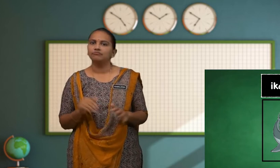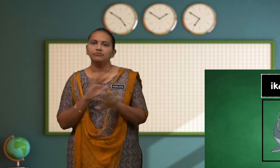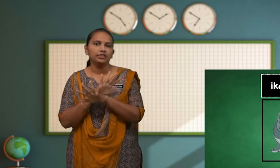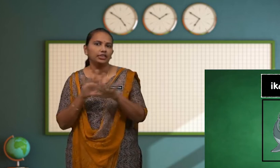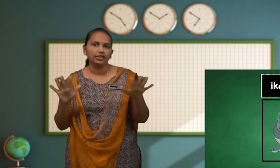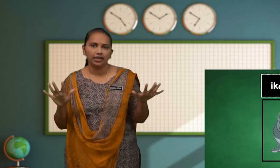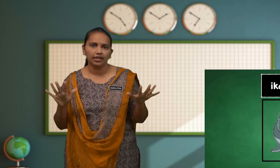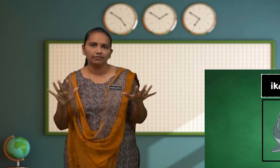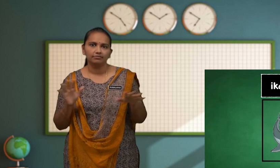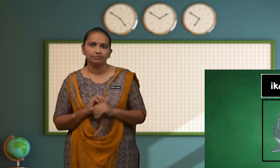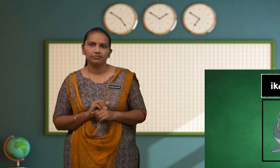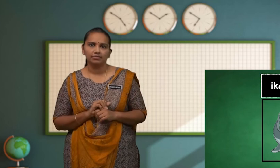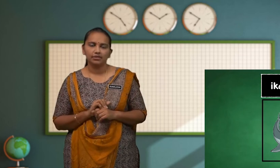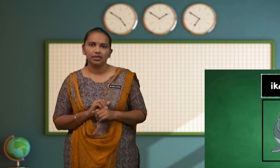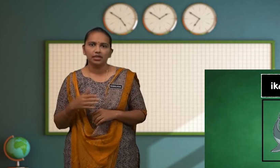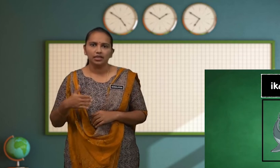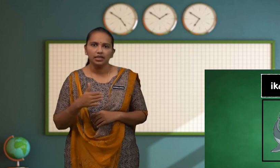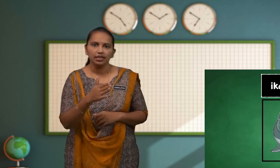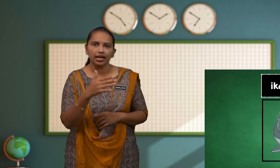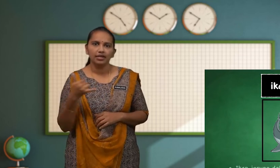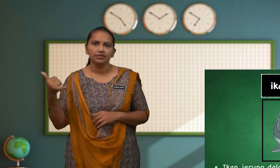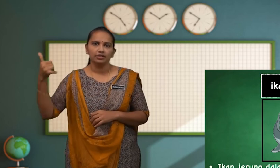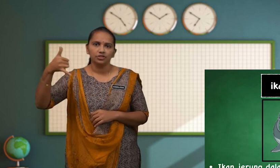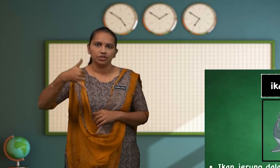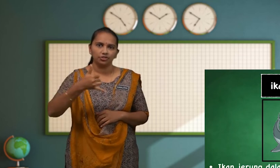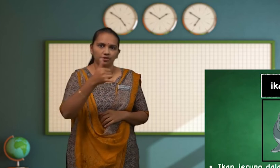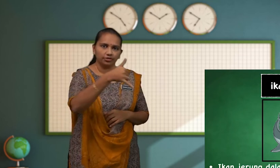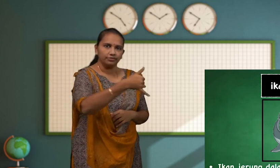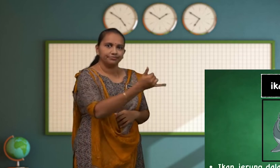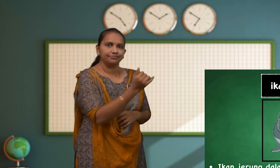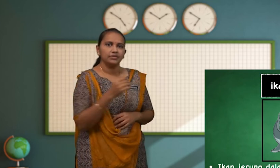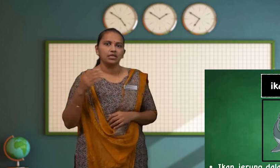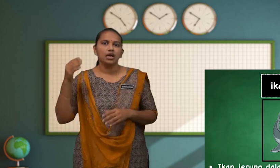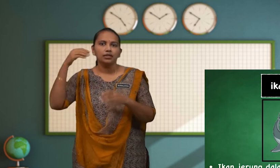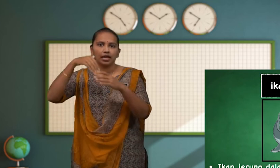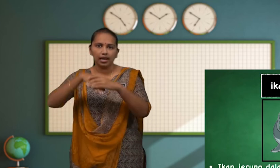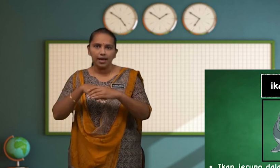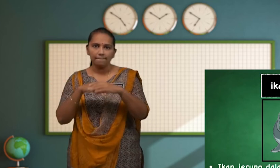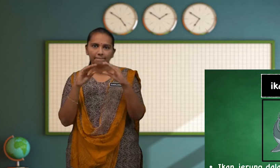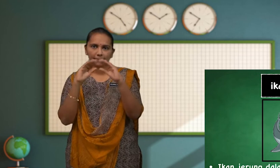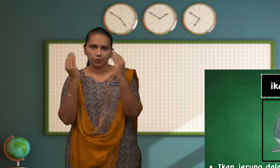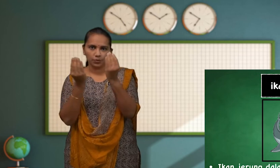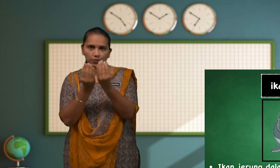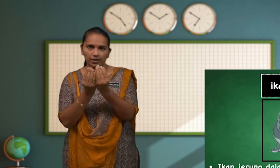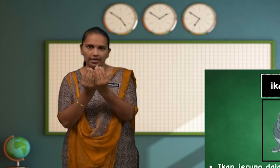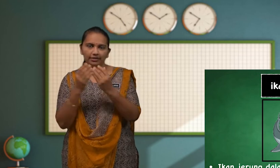Tidak Ikan Cerung Dalam Kumpulan